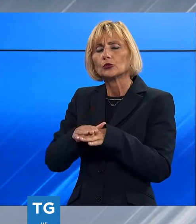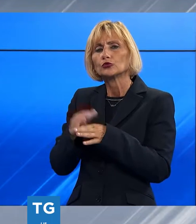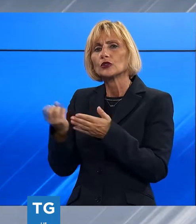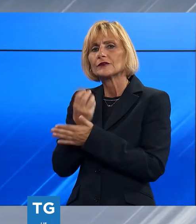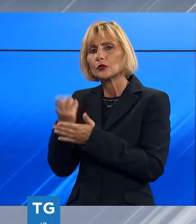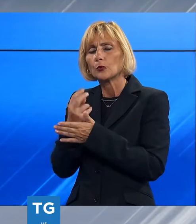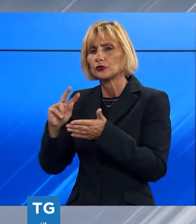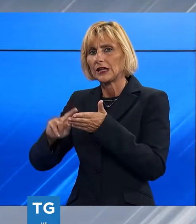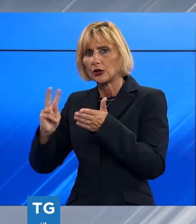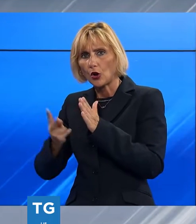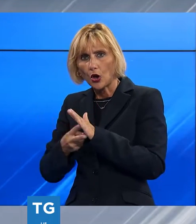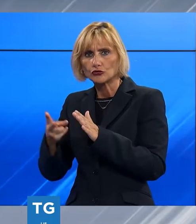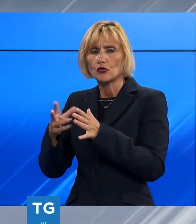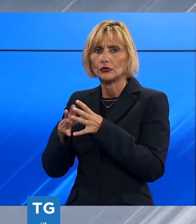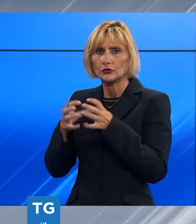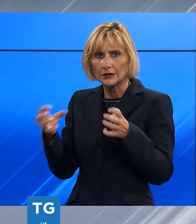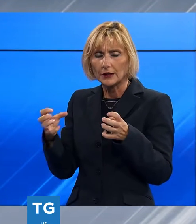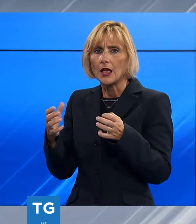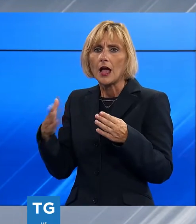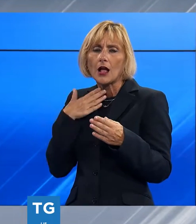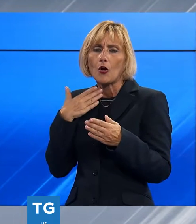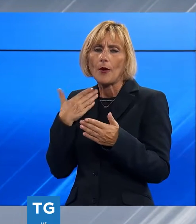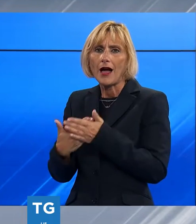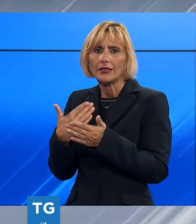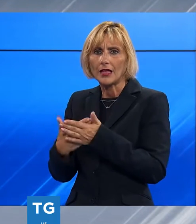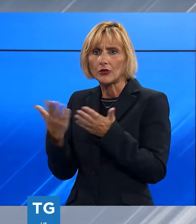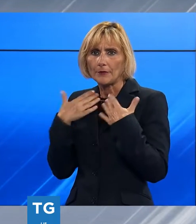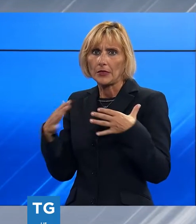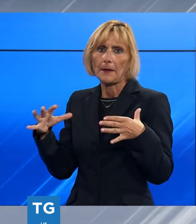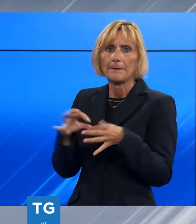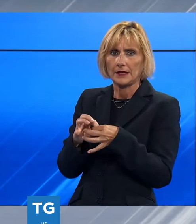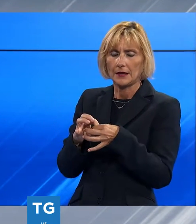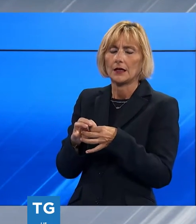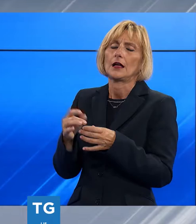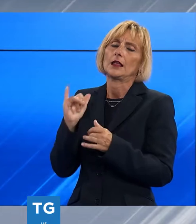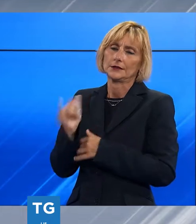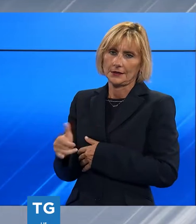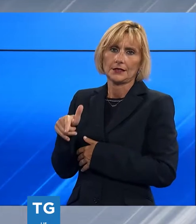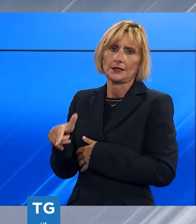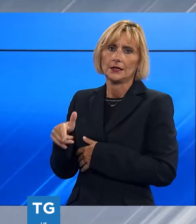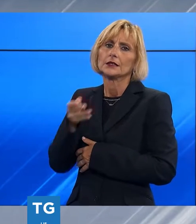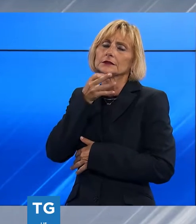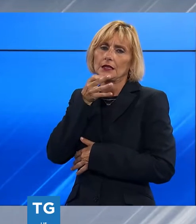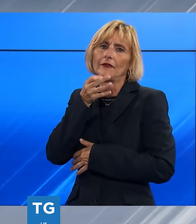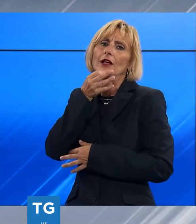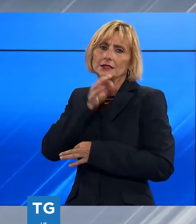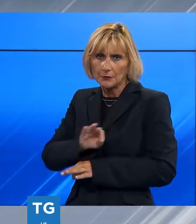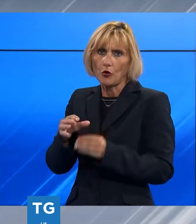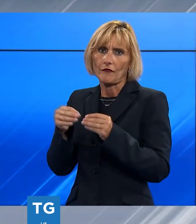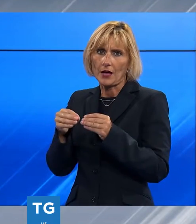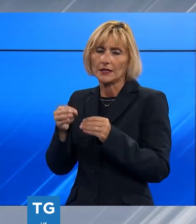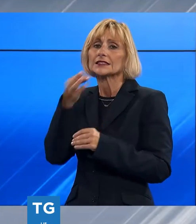industriale compatibile con l'ambiente, quello si realizza, quello che è l